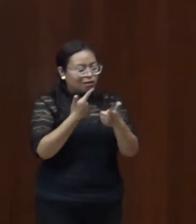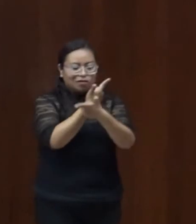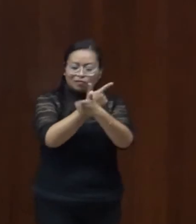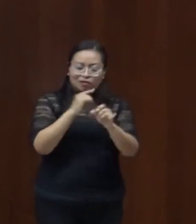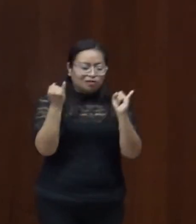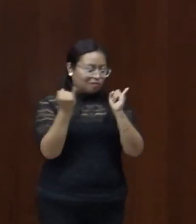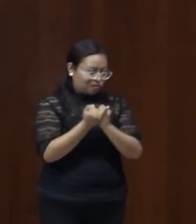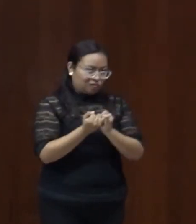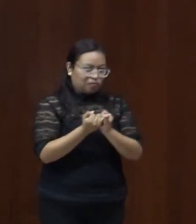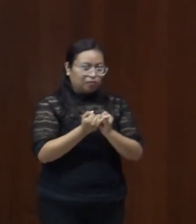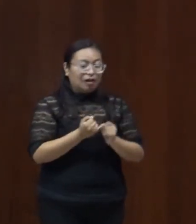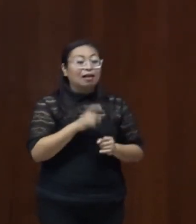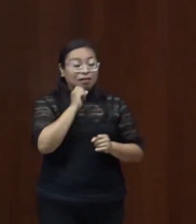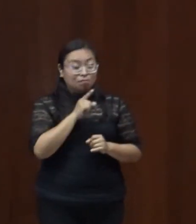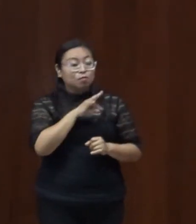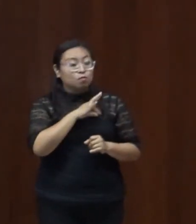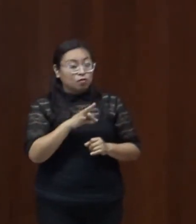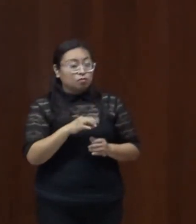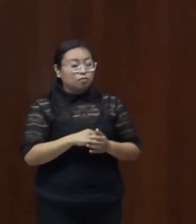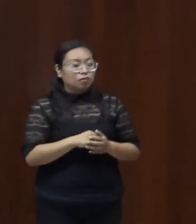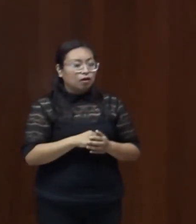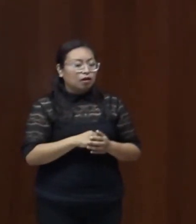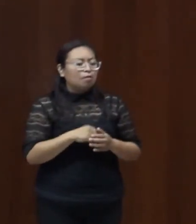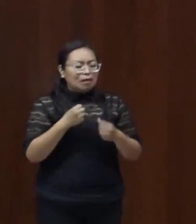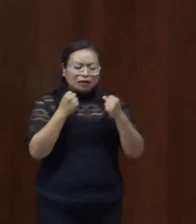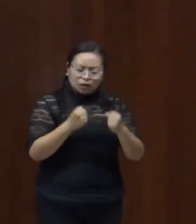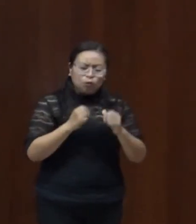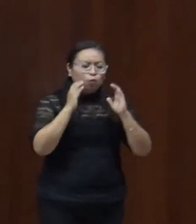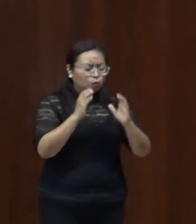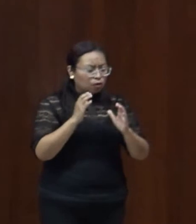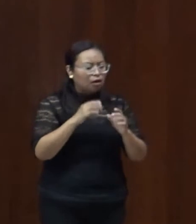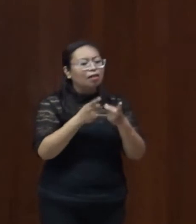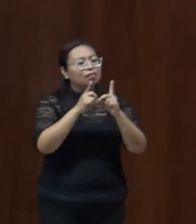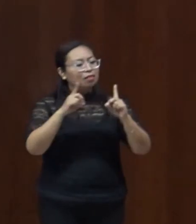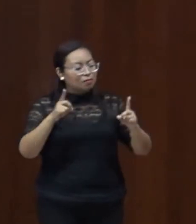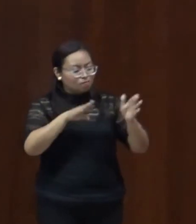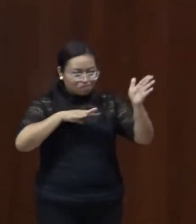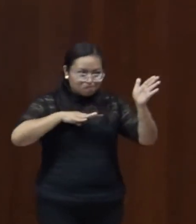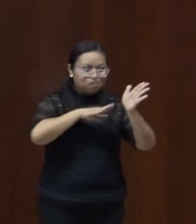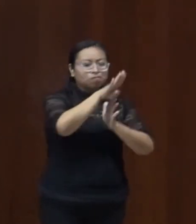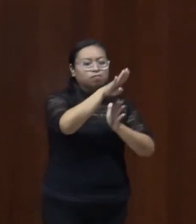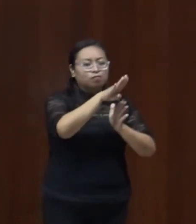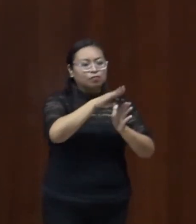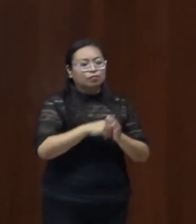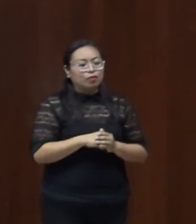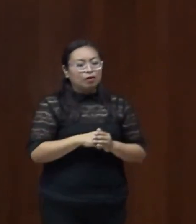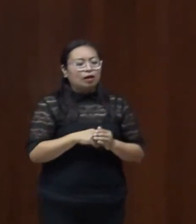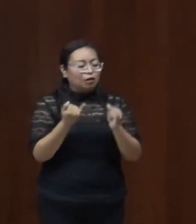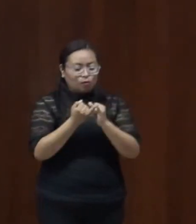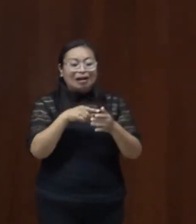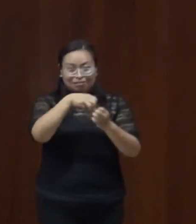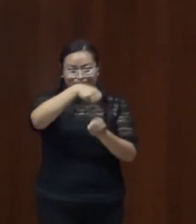fundamentales, así como asegurar el pleno desarrollo y potencialización tal y como lo